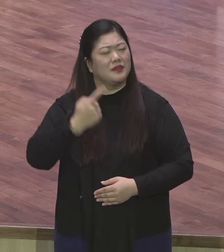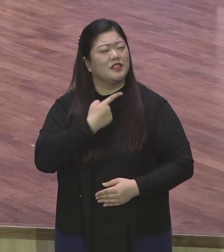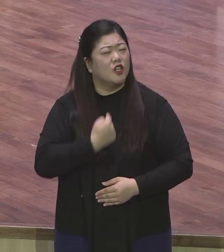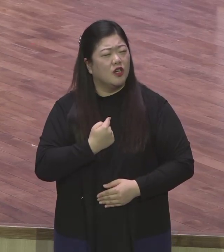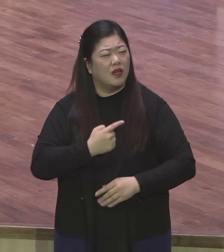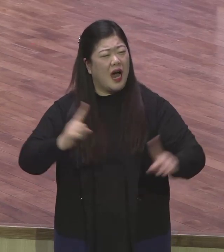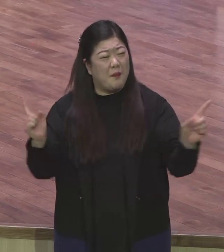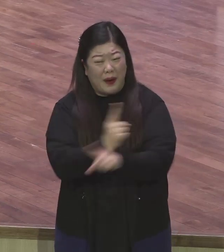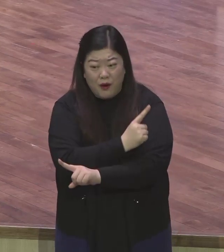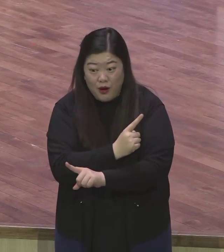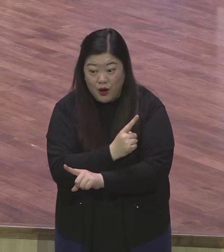어렵습니다